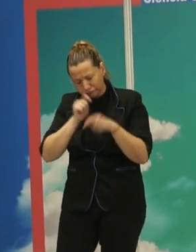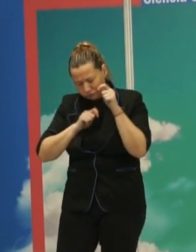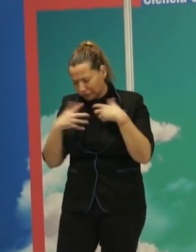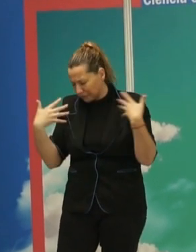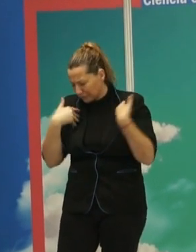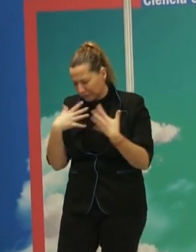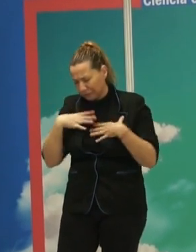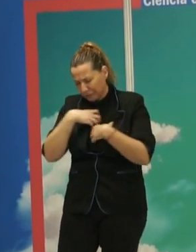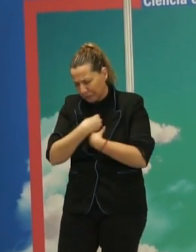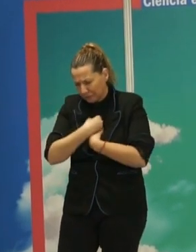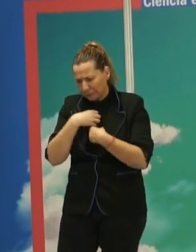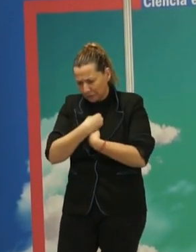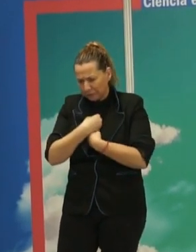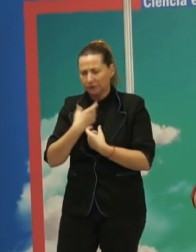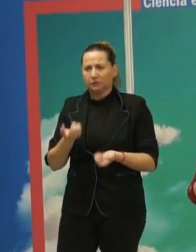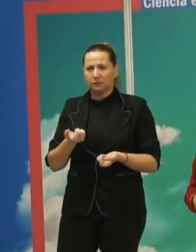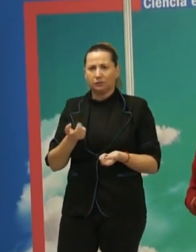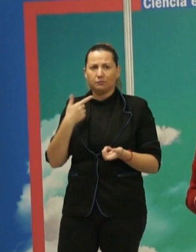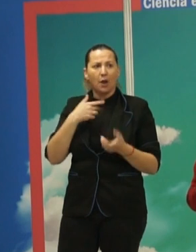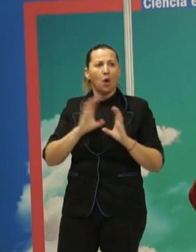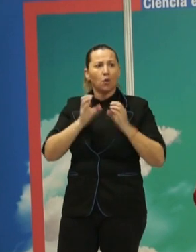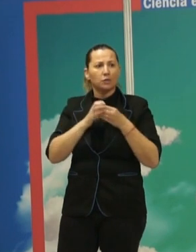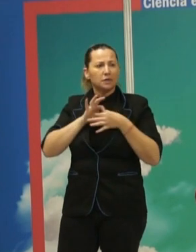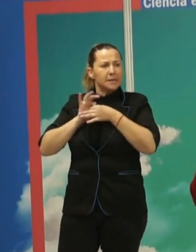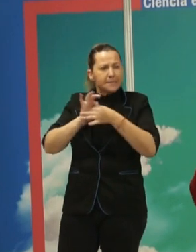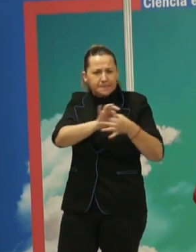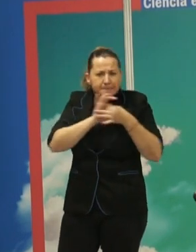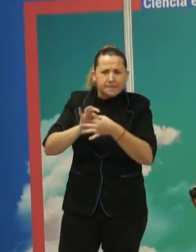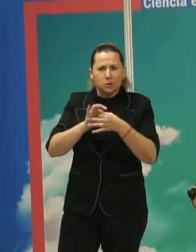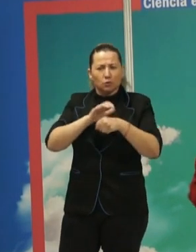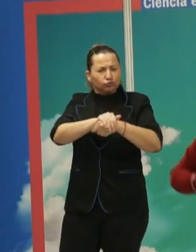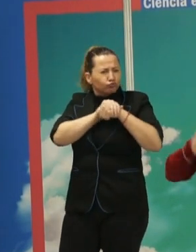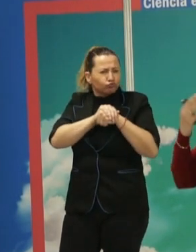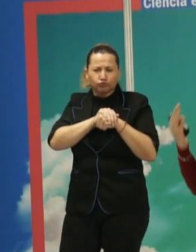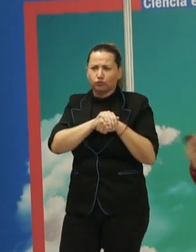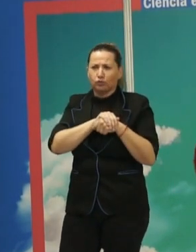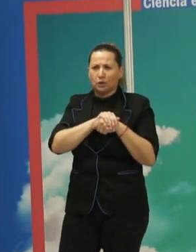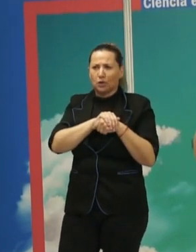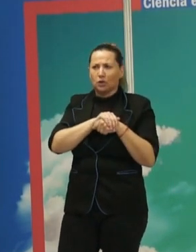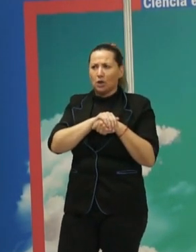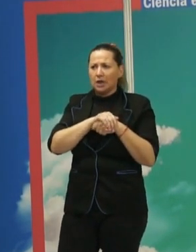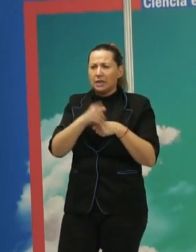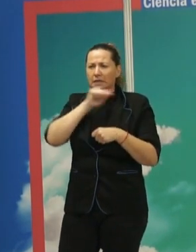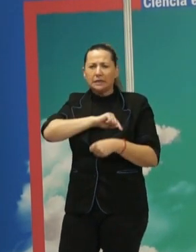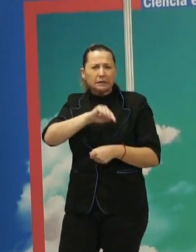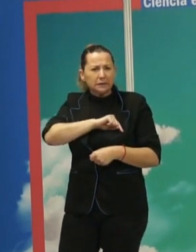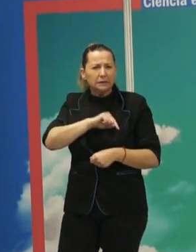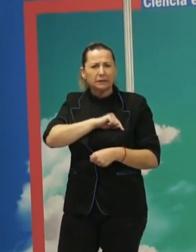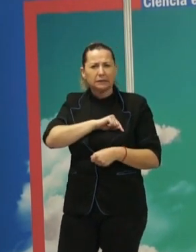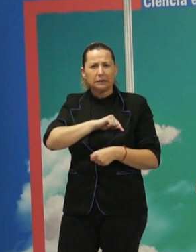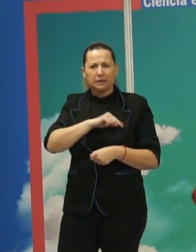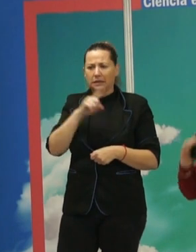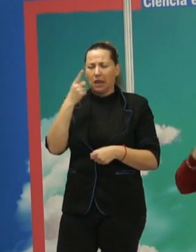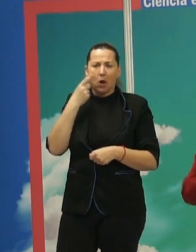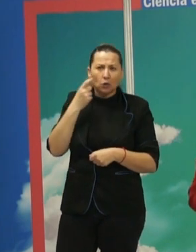es positivo. Se siente unido, se siente fuerte y se siente respaldado por lo que sea importante para él. Sus